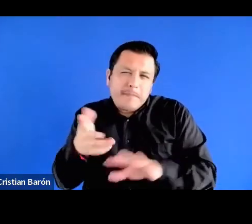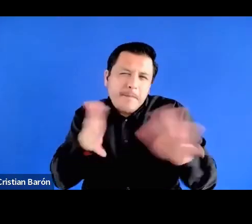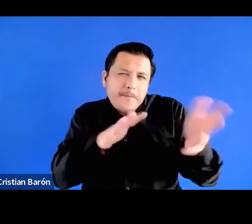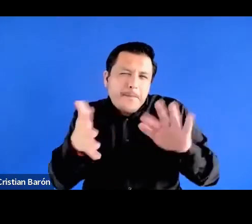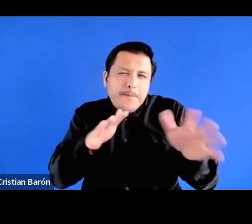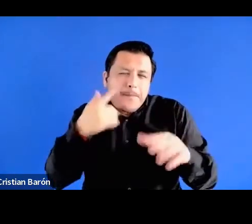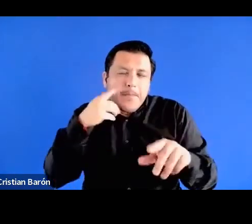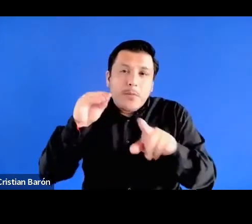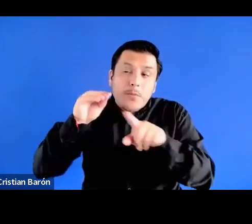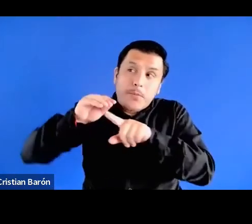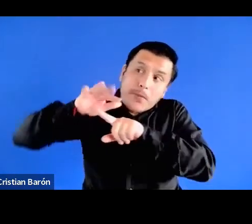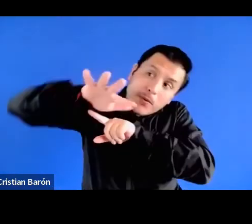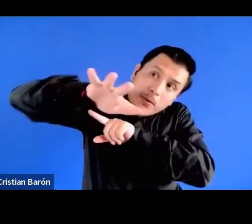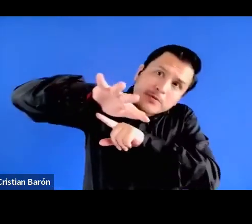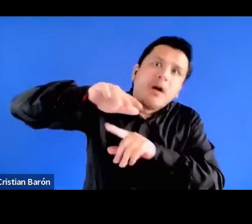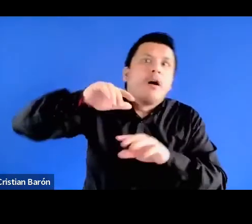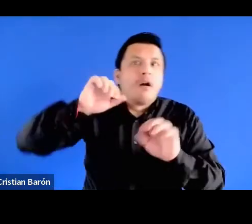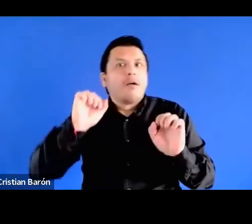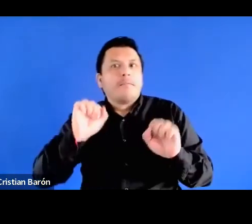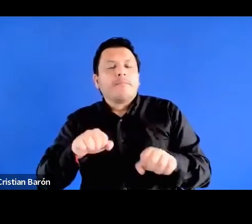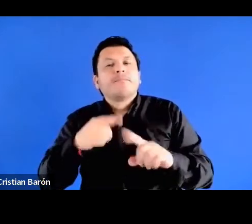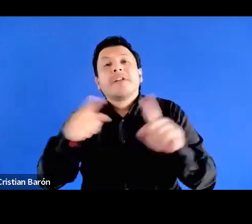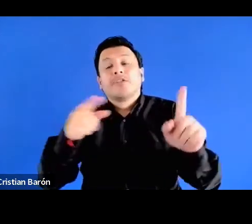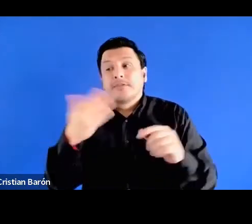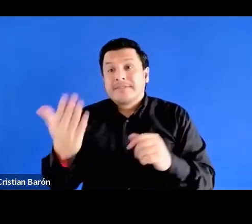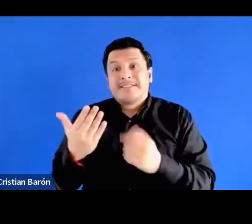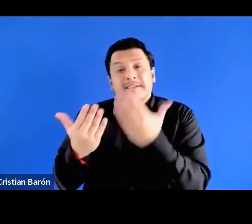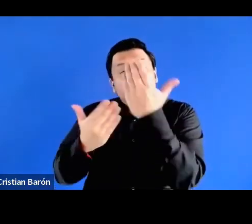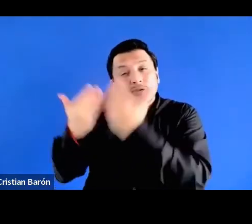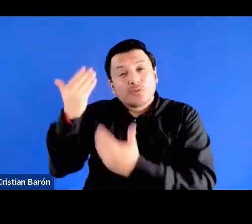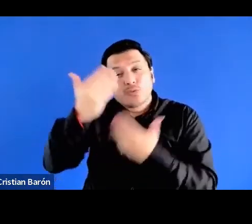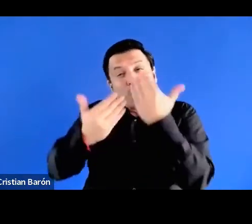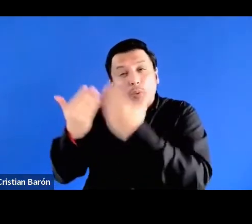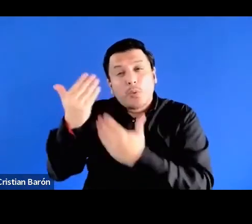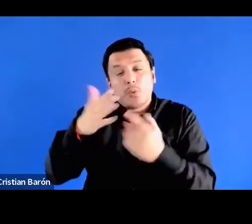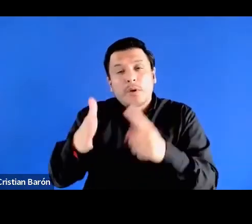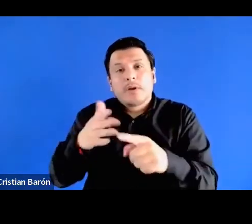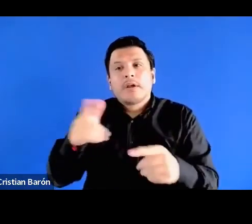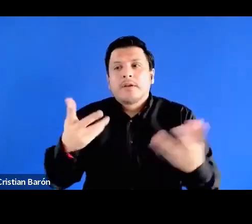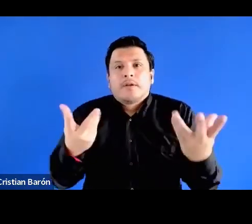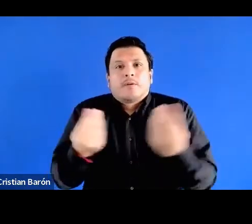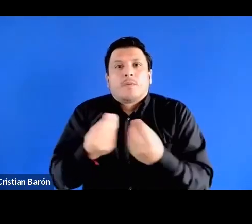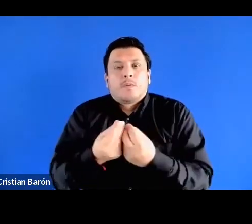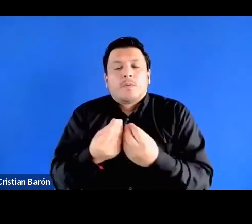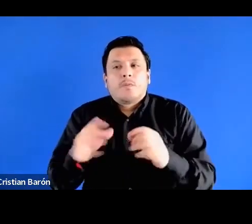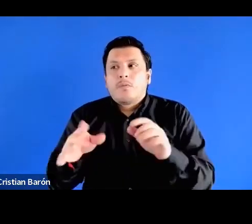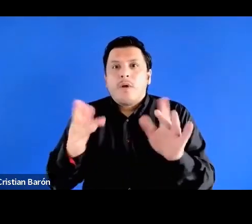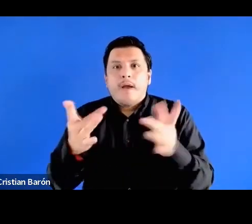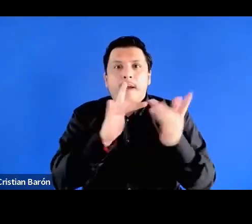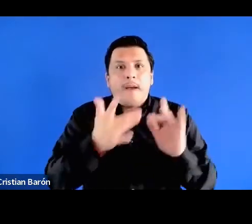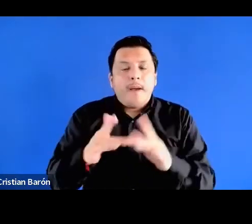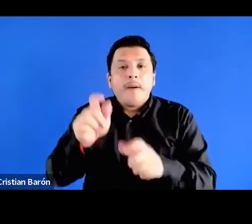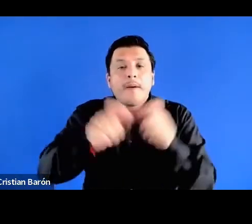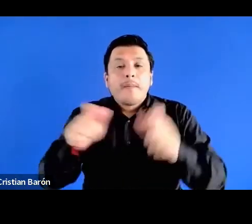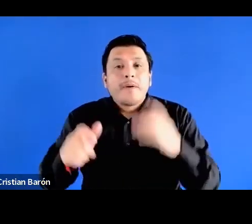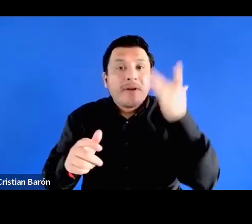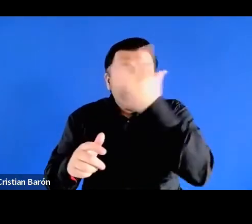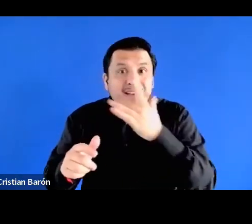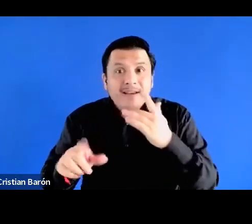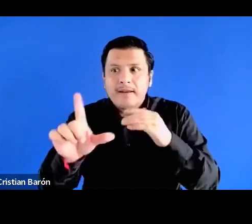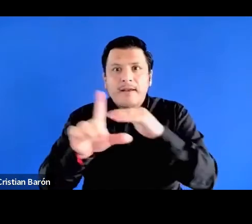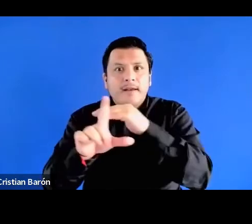Y este estudio pienso que nos abre la puerta a ver cómo este grupo particular de gente negra de clase media